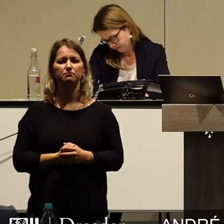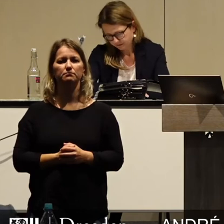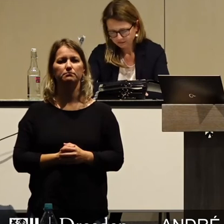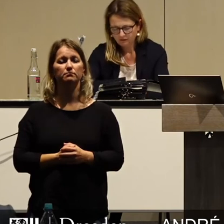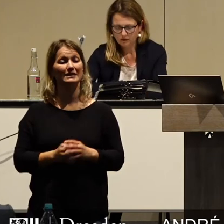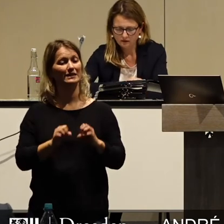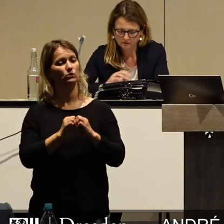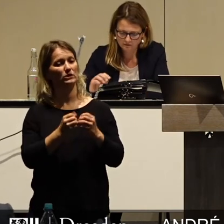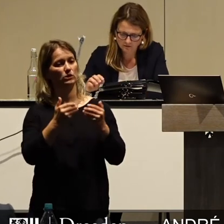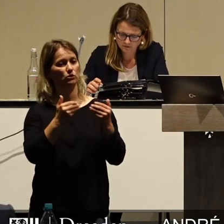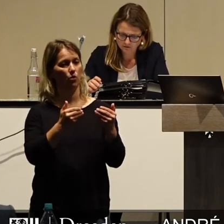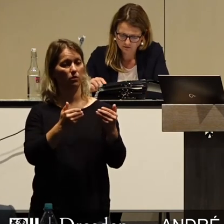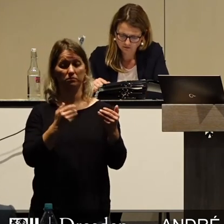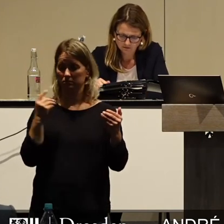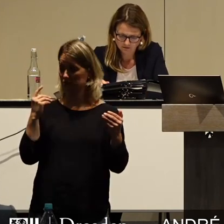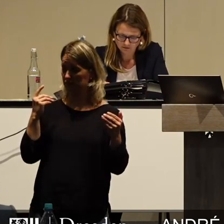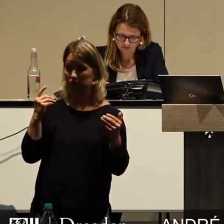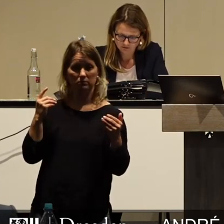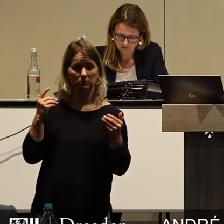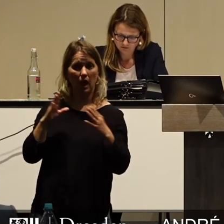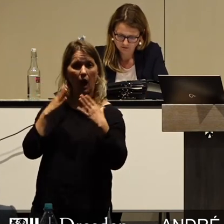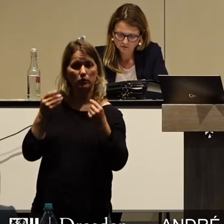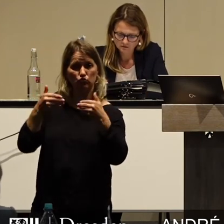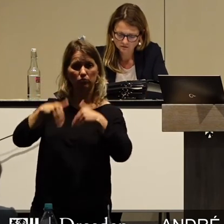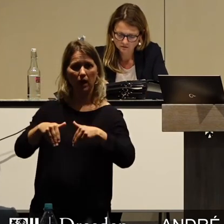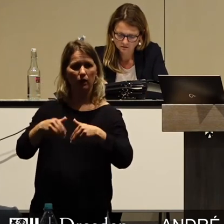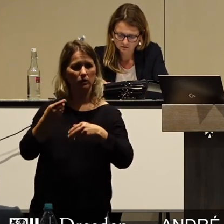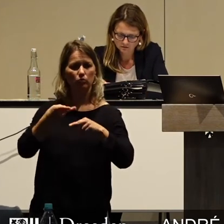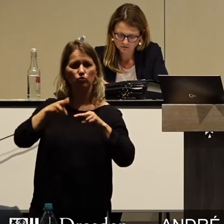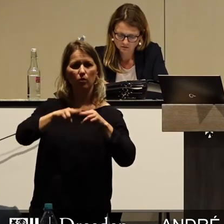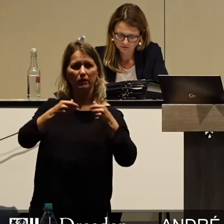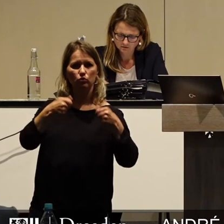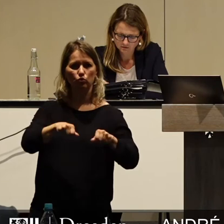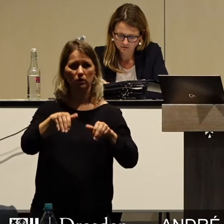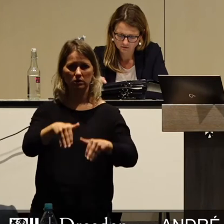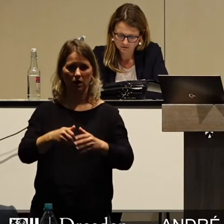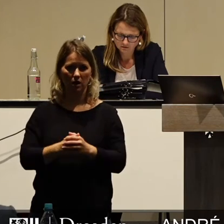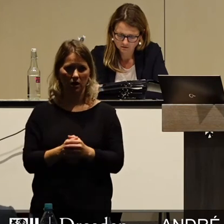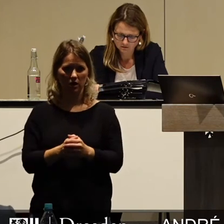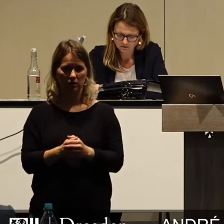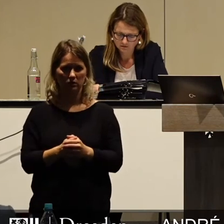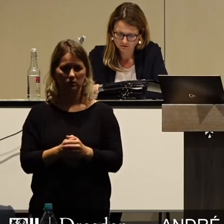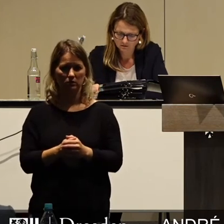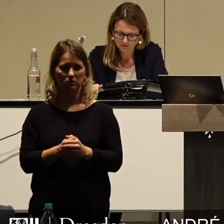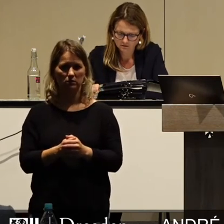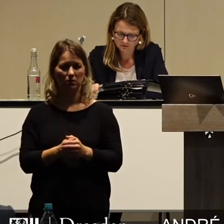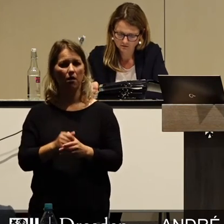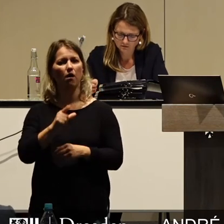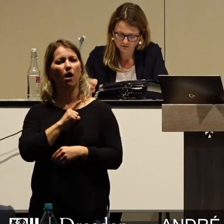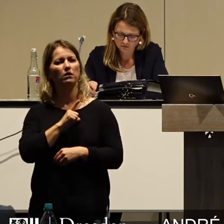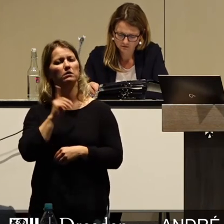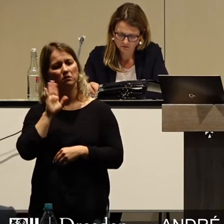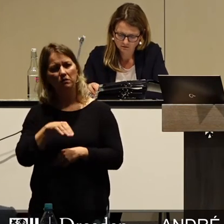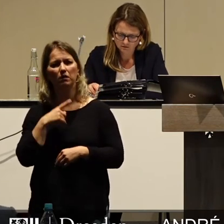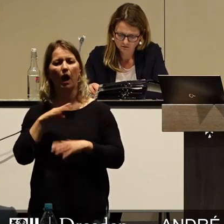durch die Haushaltssperre noch zusätzlich unter Druck gesetzt. Und anstatt nun einfach auf die Aufhebung dieser